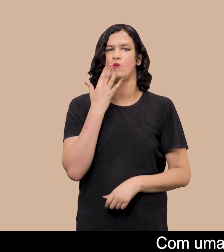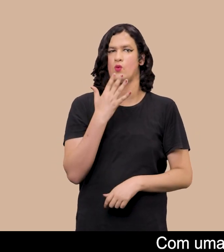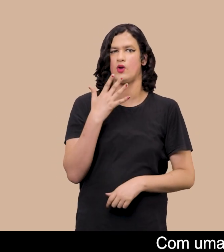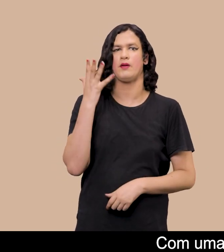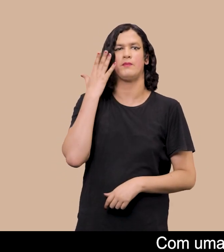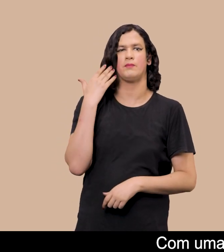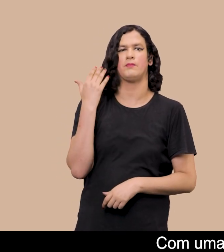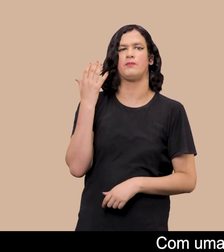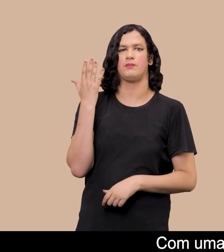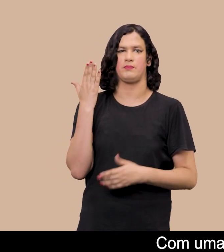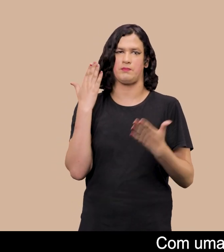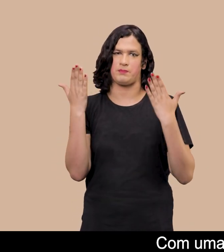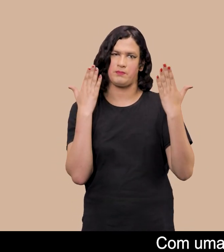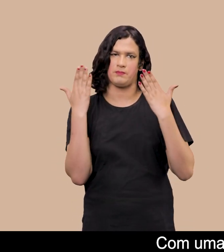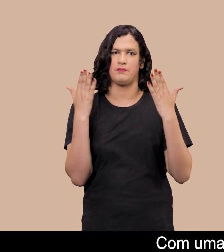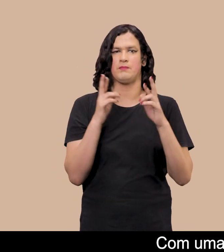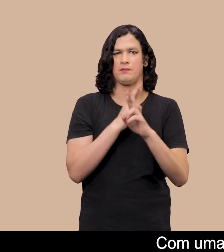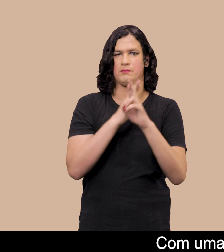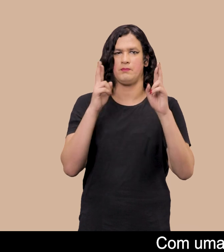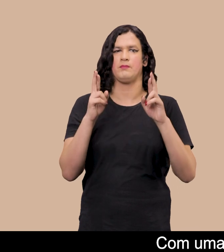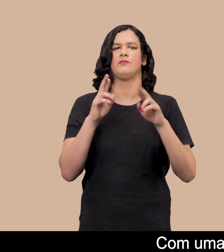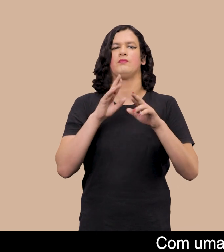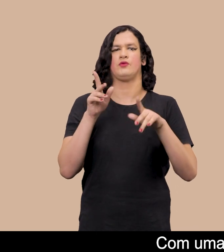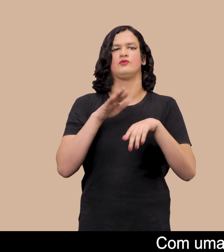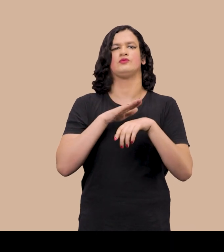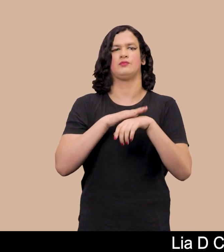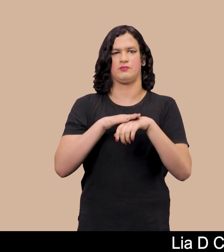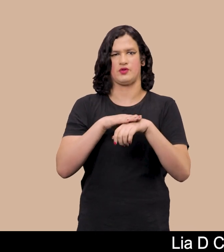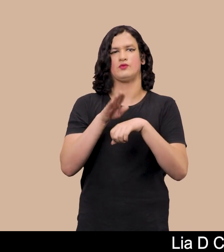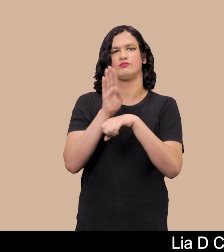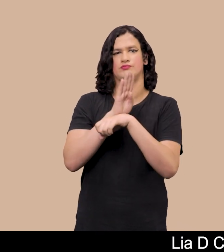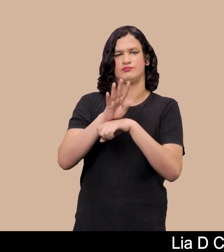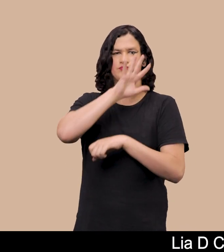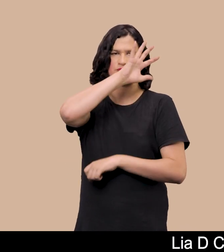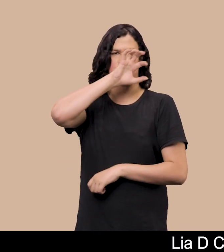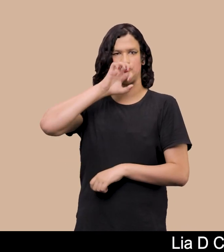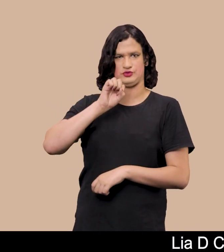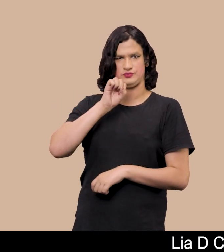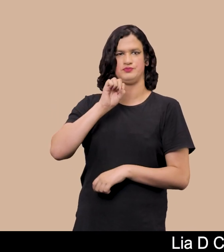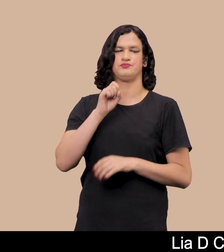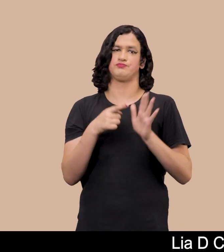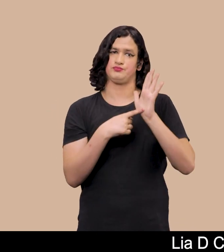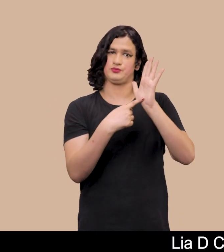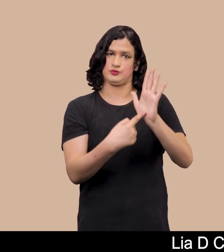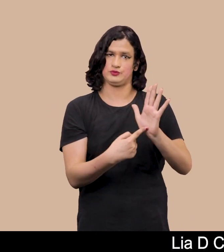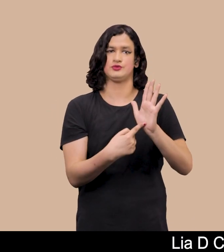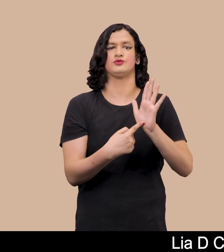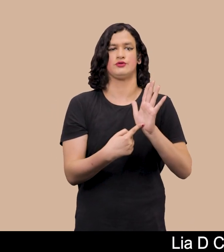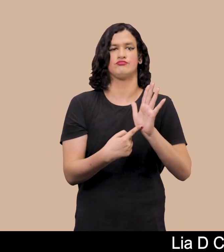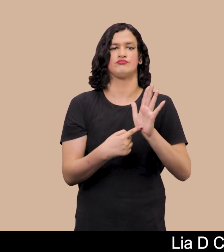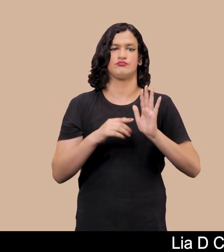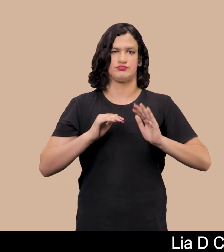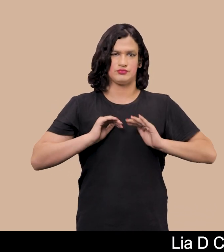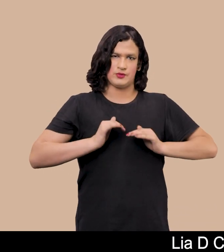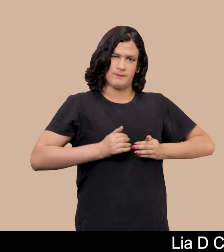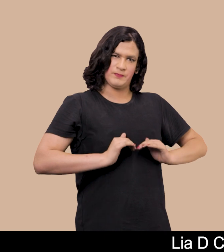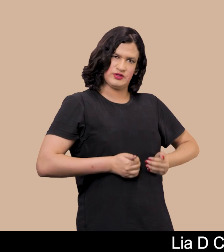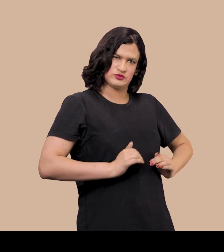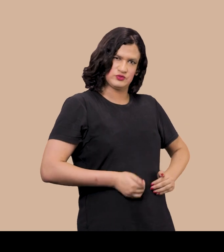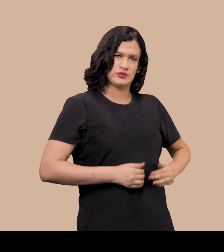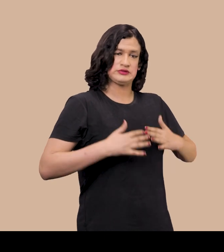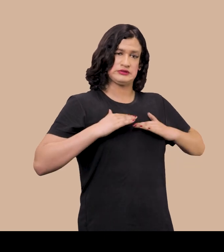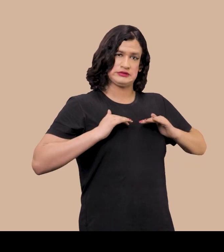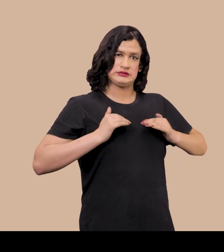gradação de tons de rosa Em contraste com os marrons e bege Lia de Castro retrata o abdômen O volume do seio e o